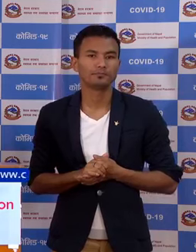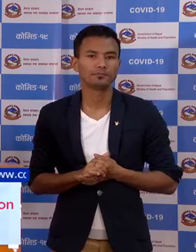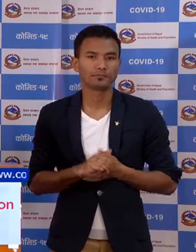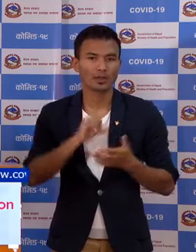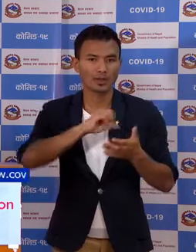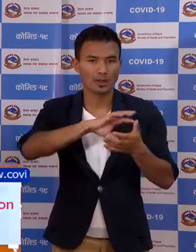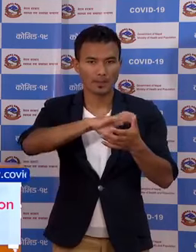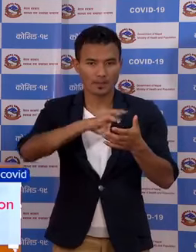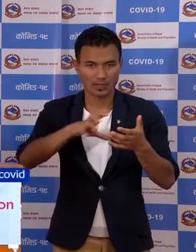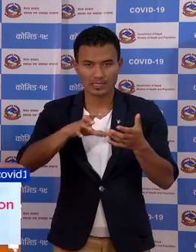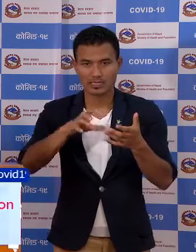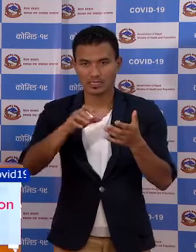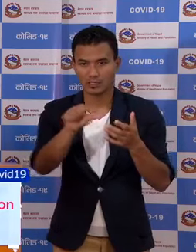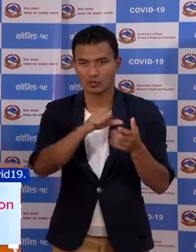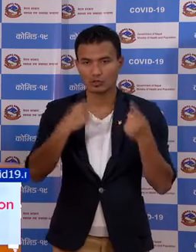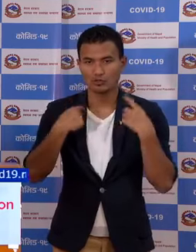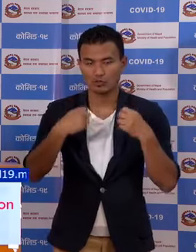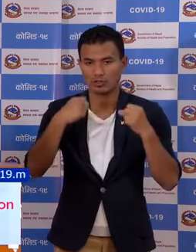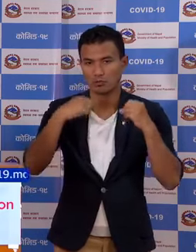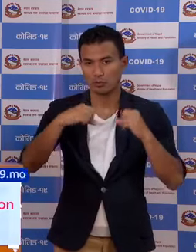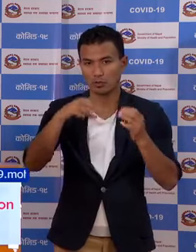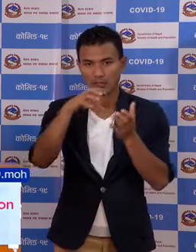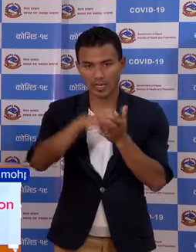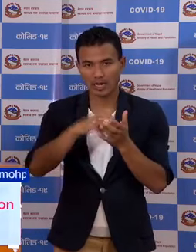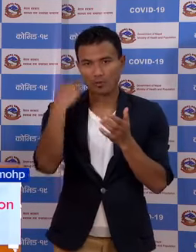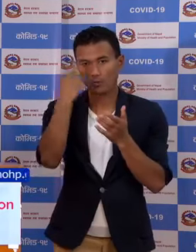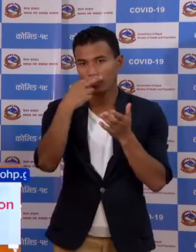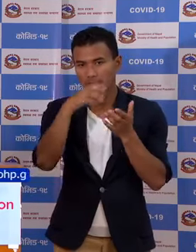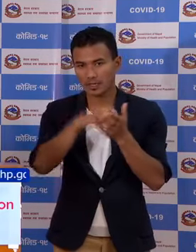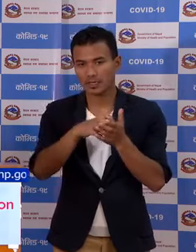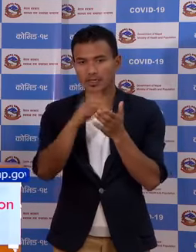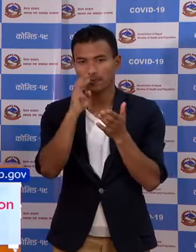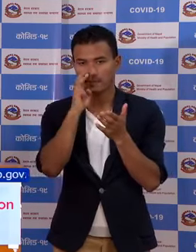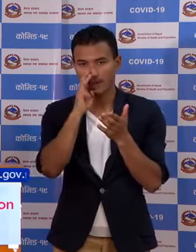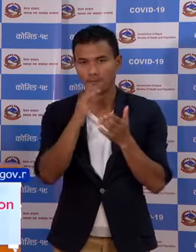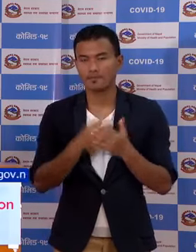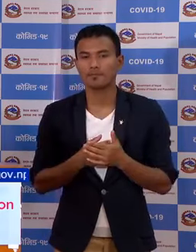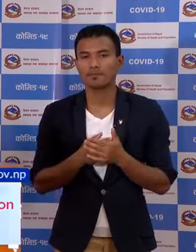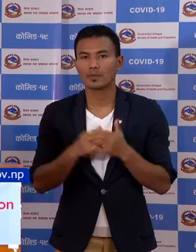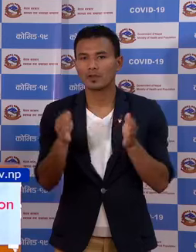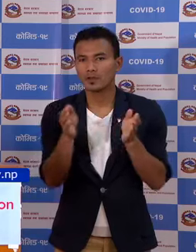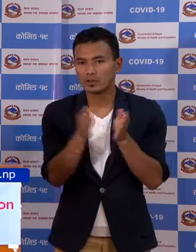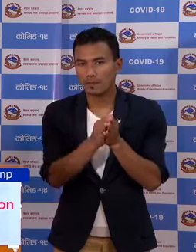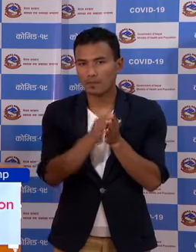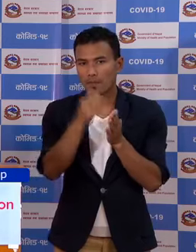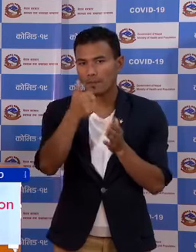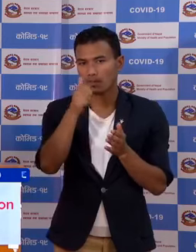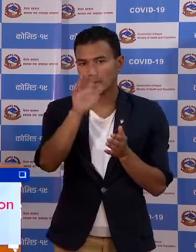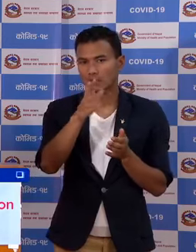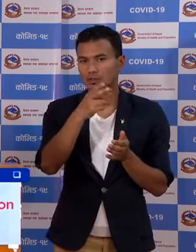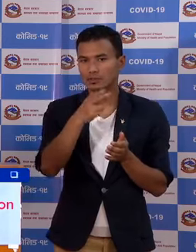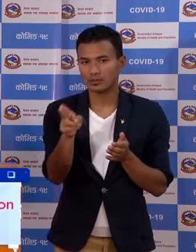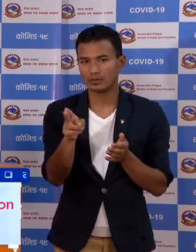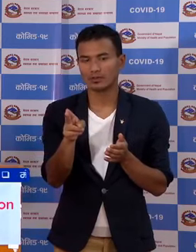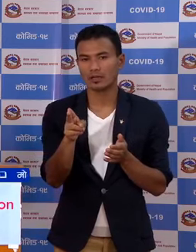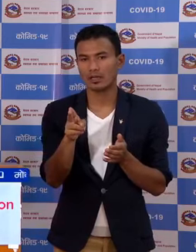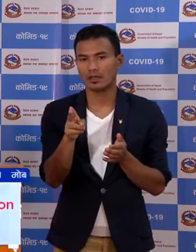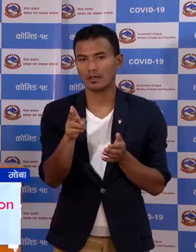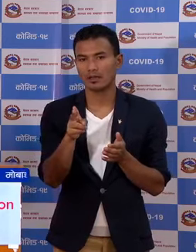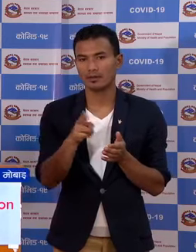प्रादेशिक जनस्वाह्त प्रयोक्षाला रुपन देही में जम्मा 65 जना